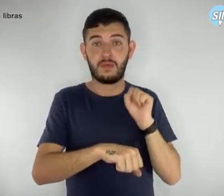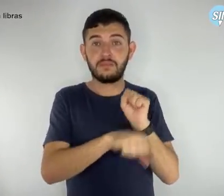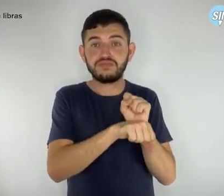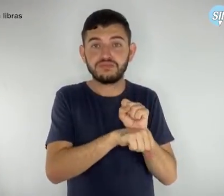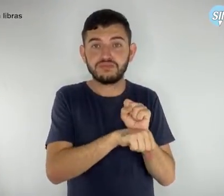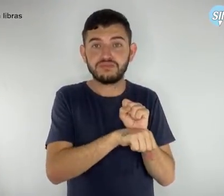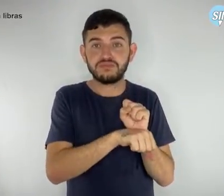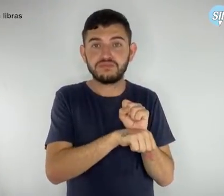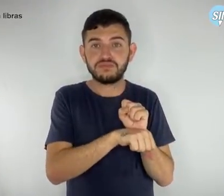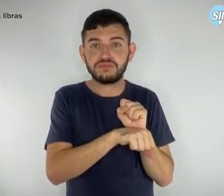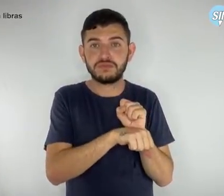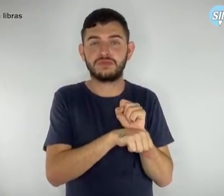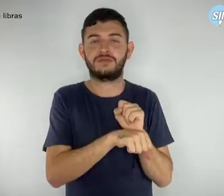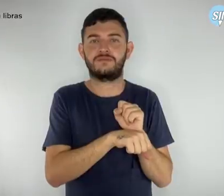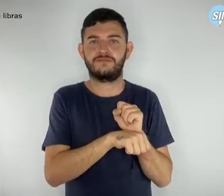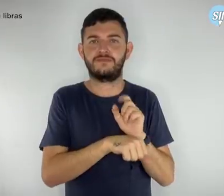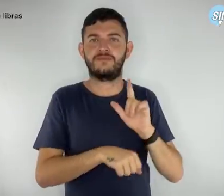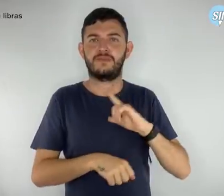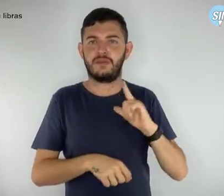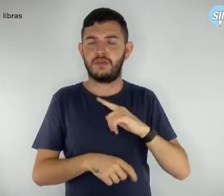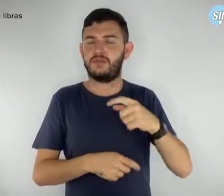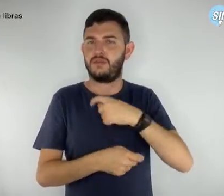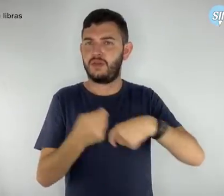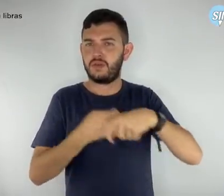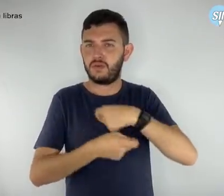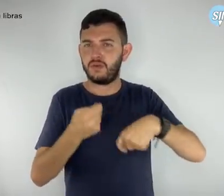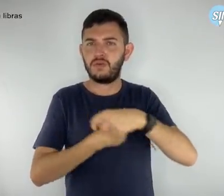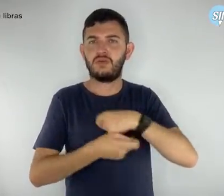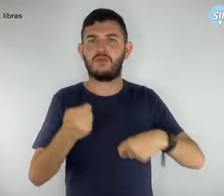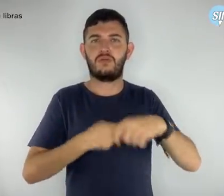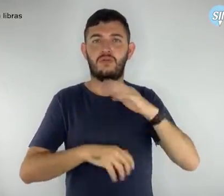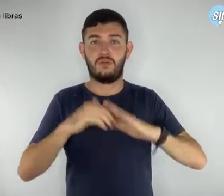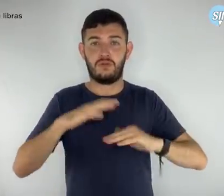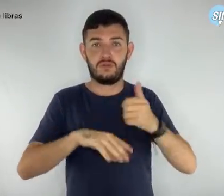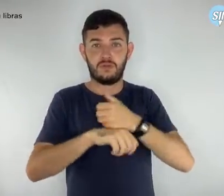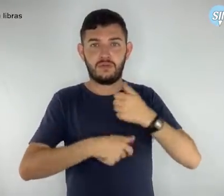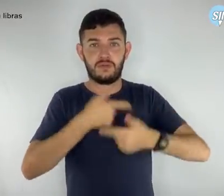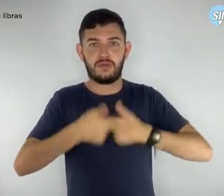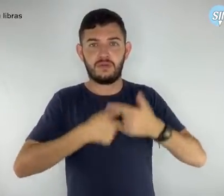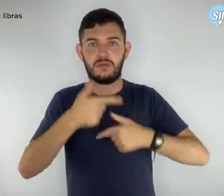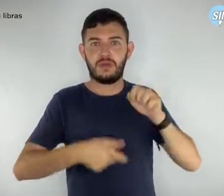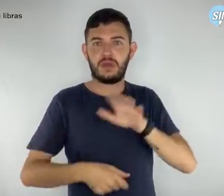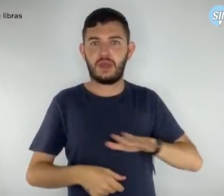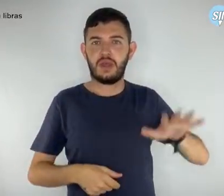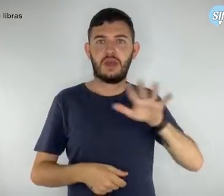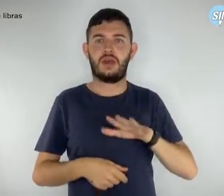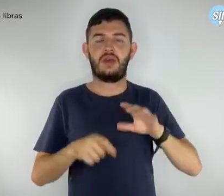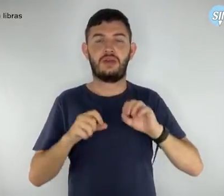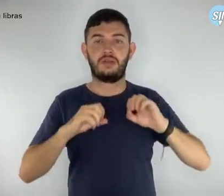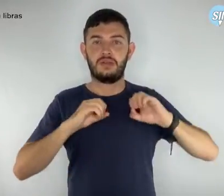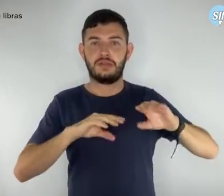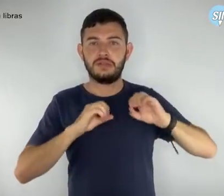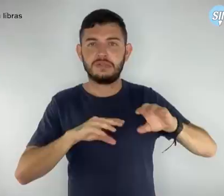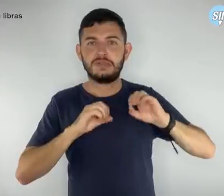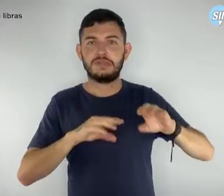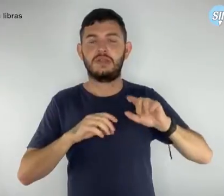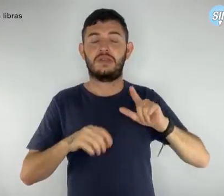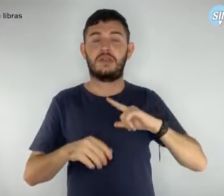Embora o estanque na pauta econômica da carreira do Magistério Público seja alarmante,